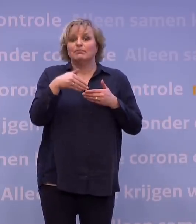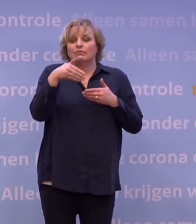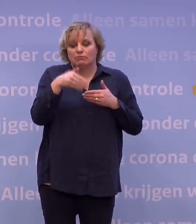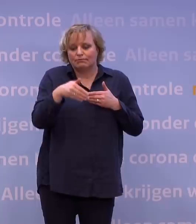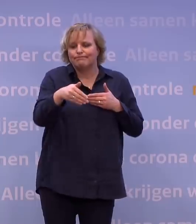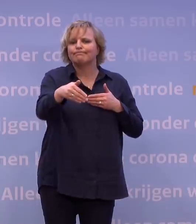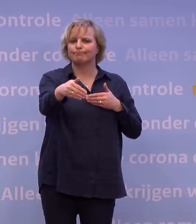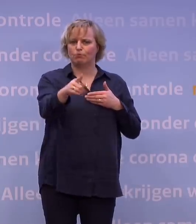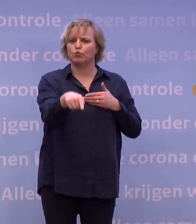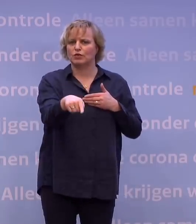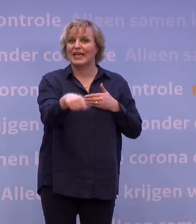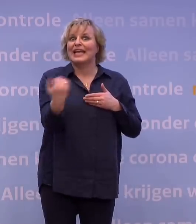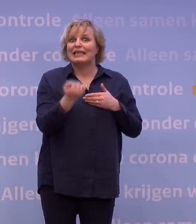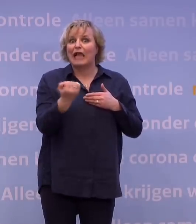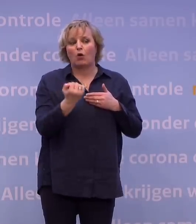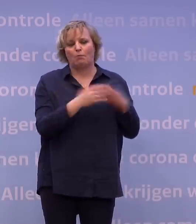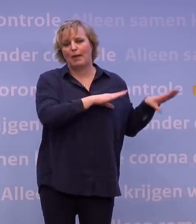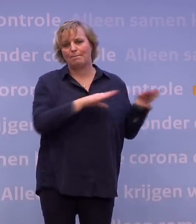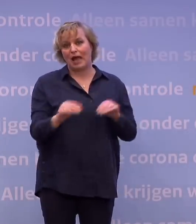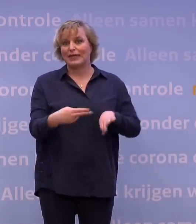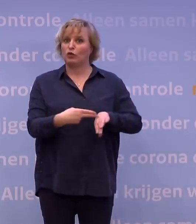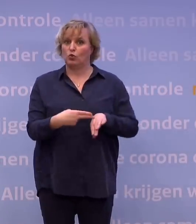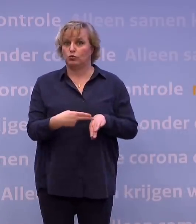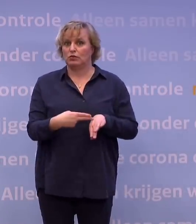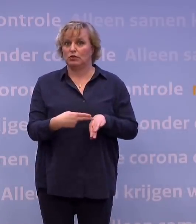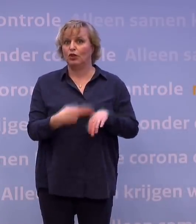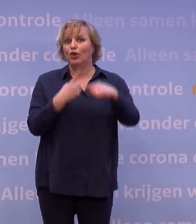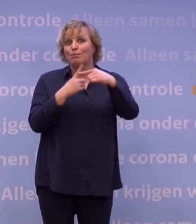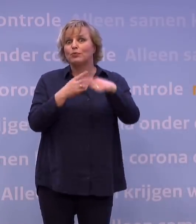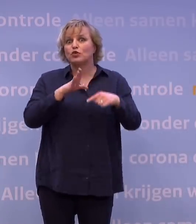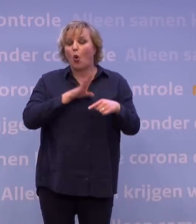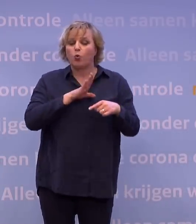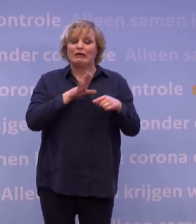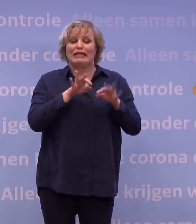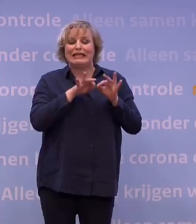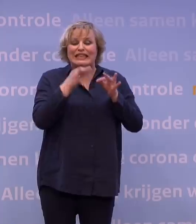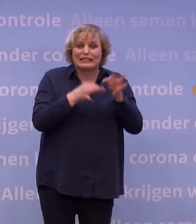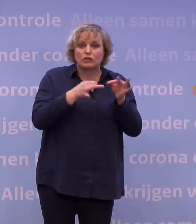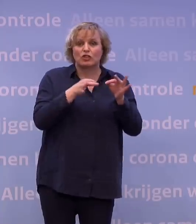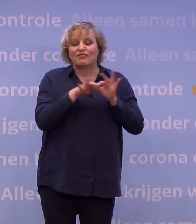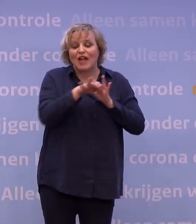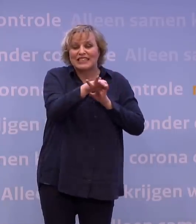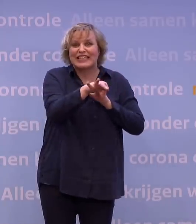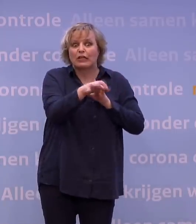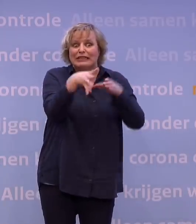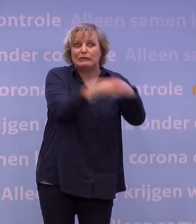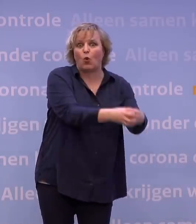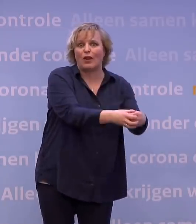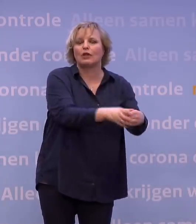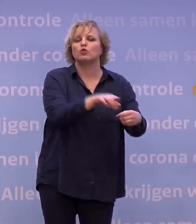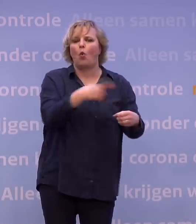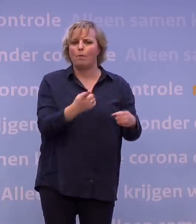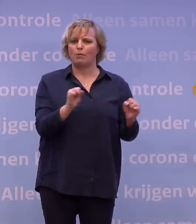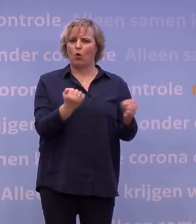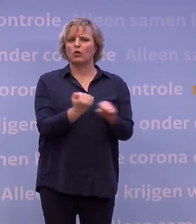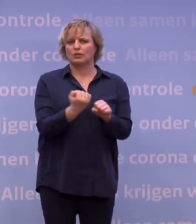En daarom zijn we voorlopig nog afhankelijk van maatregelen en van testen, traceren en isoleren om zo ook weer dingen mogelijk te maken. En dat